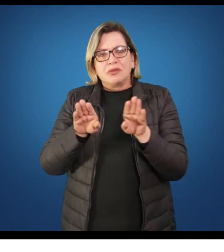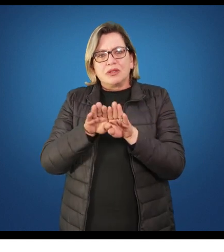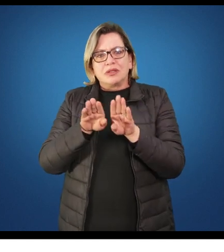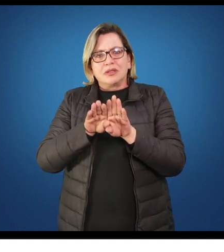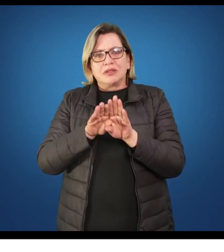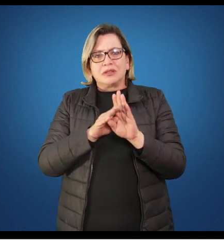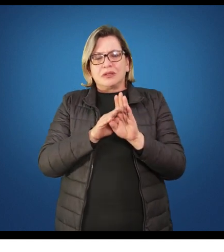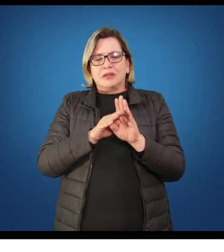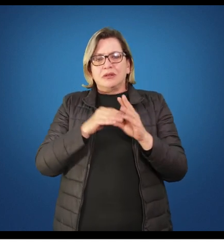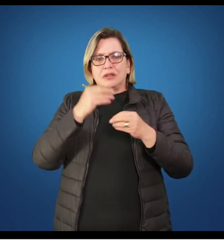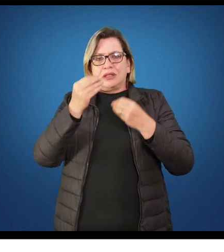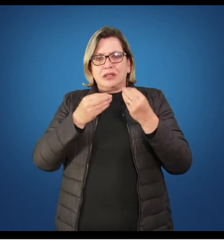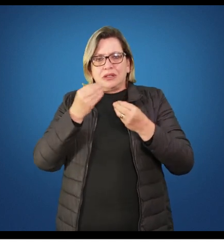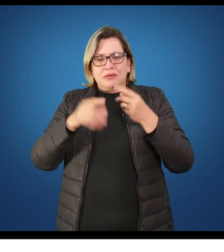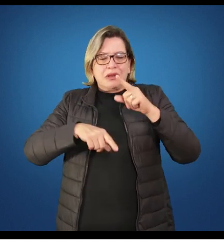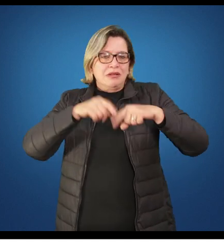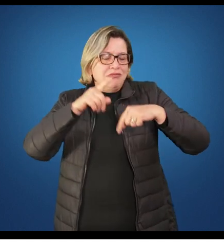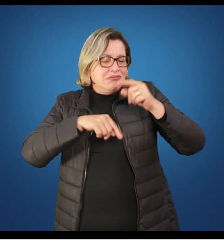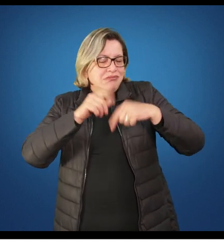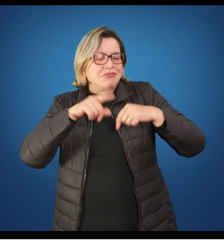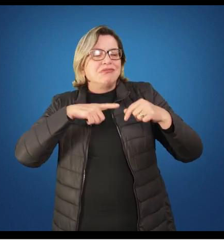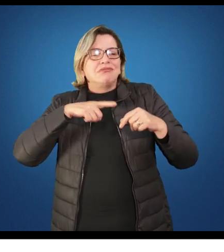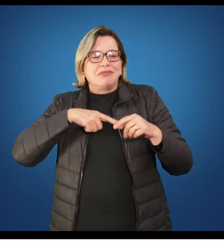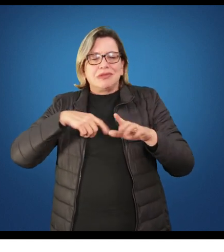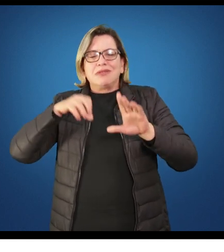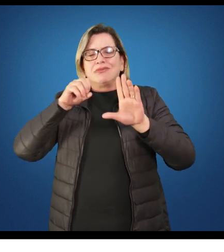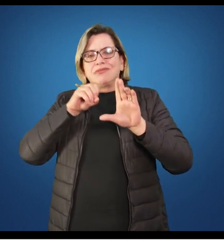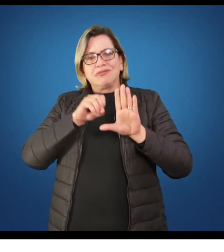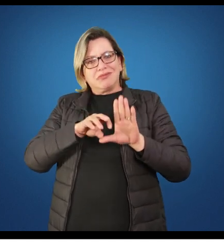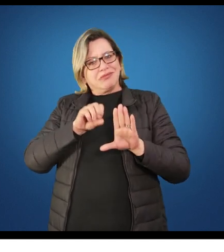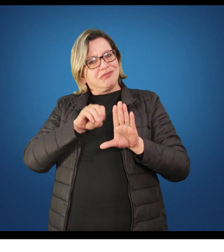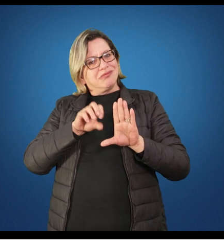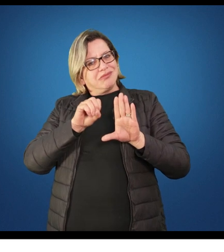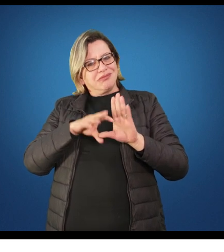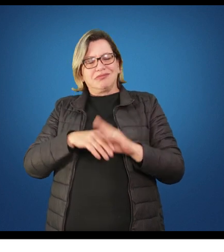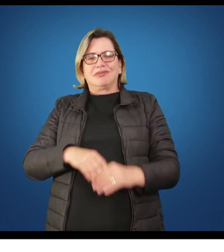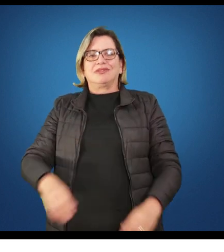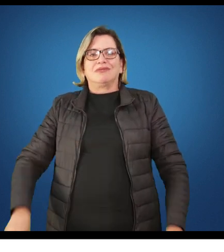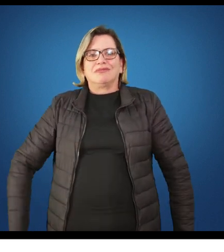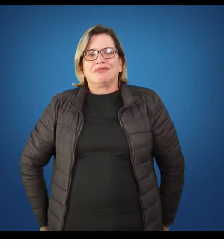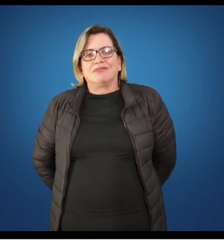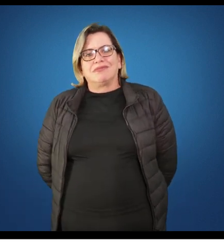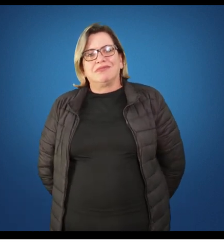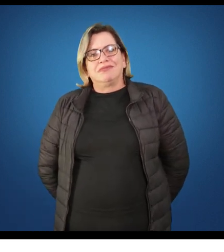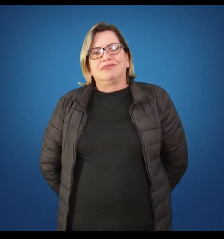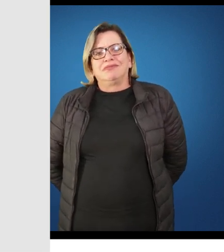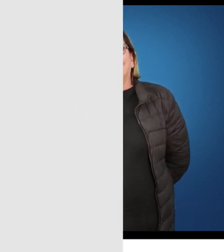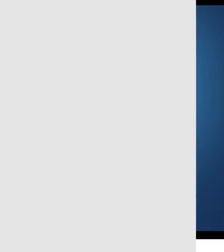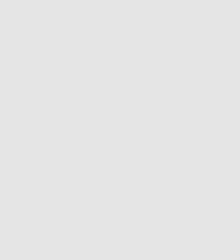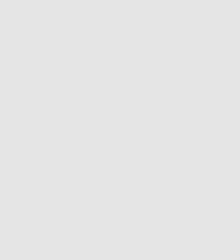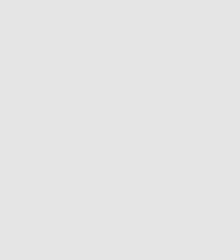nos mecanismos que temos à disposição no ensino à distância. Música